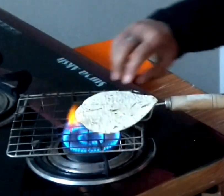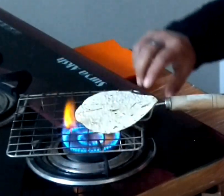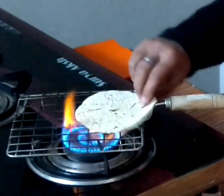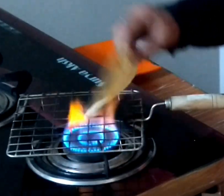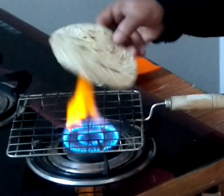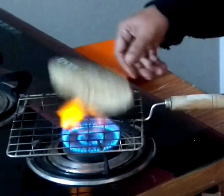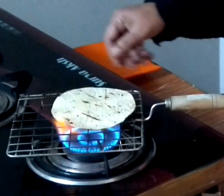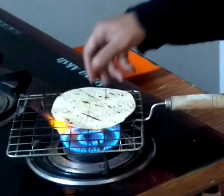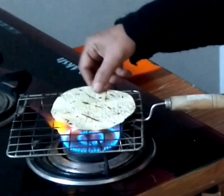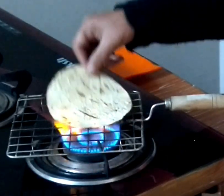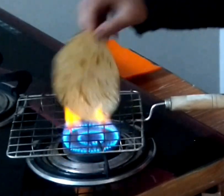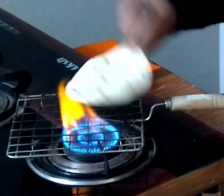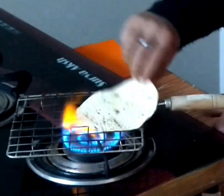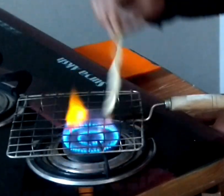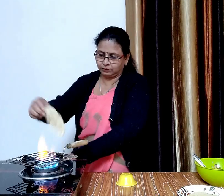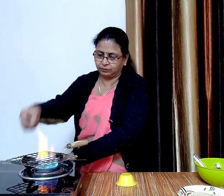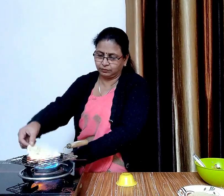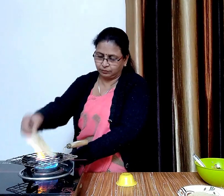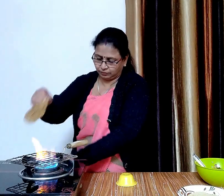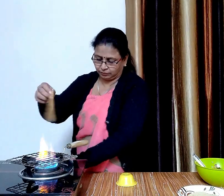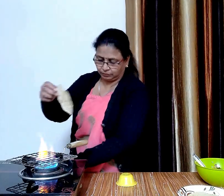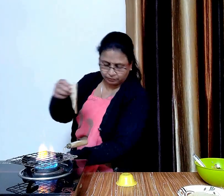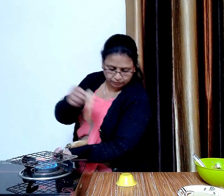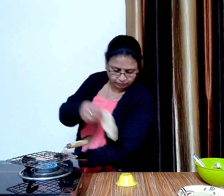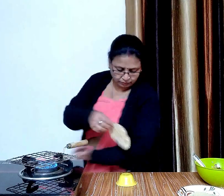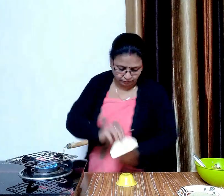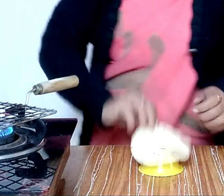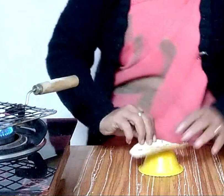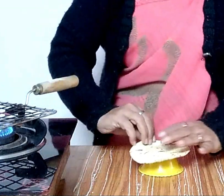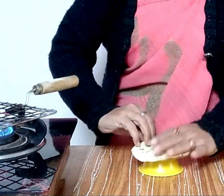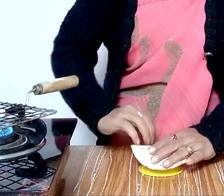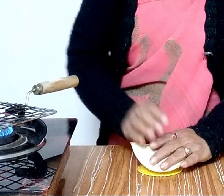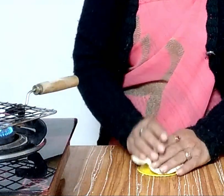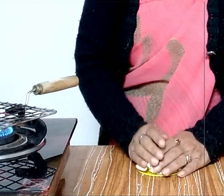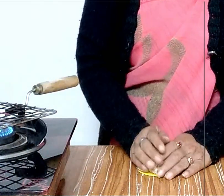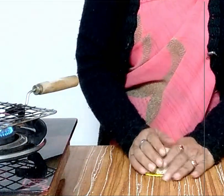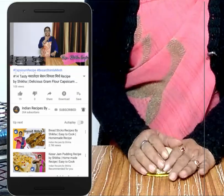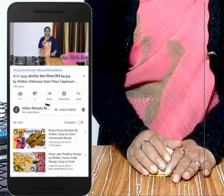अब जल्दी से पापड को कटोरी पर रख कर इस तरीके से कटोरी की शेट देंगे